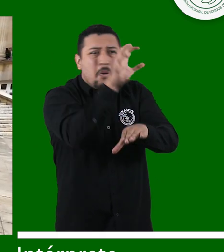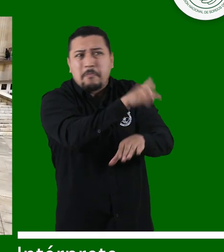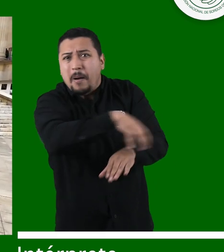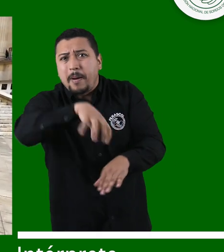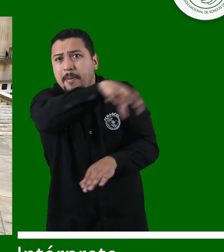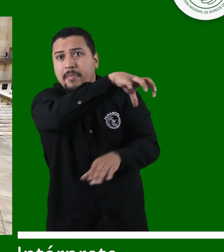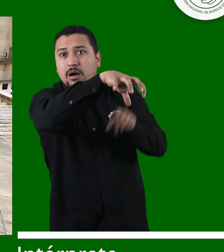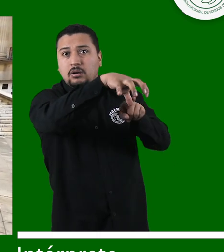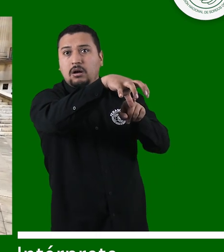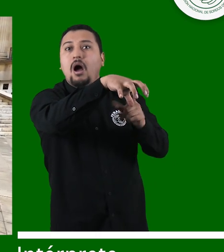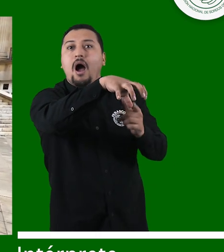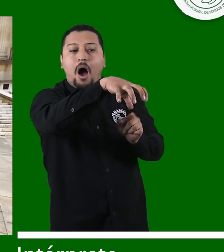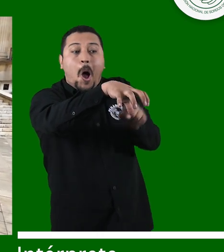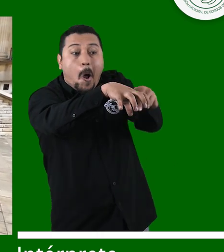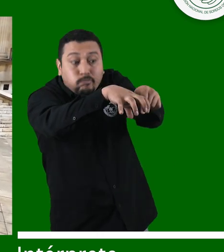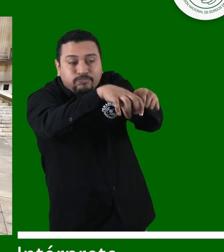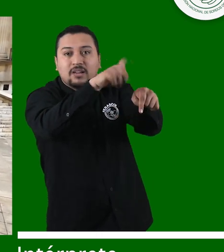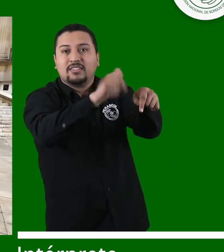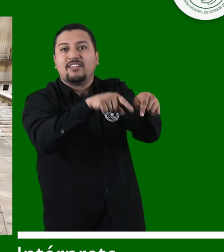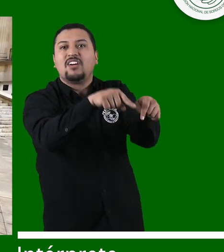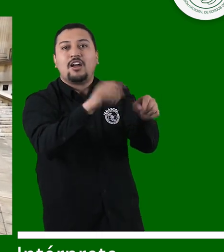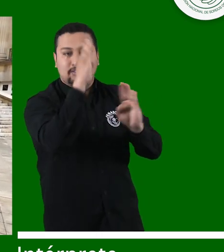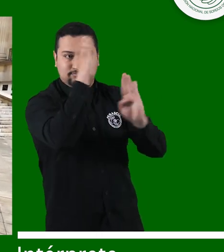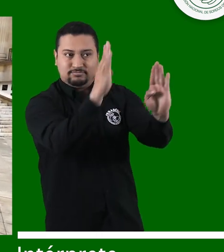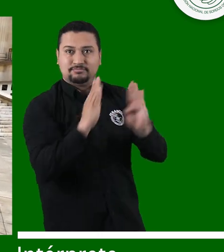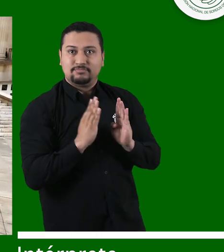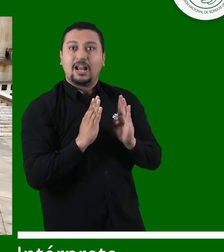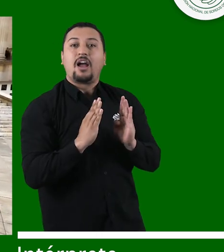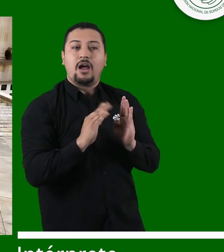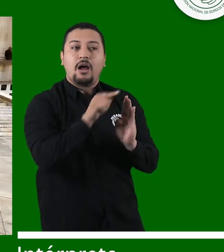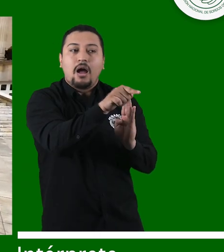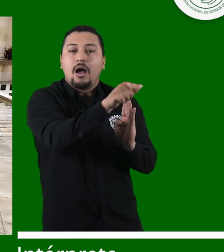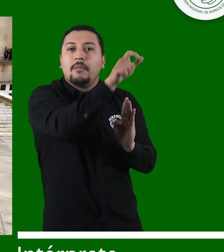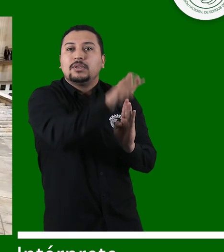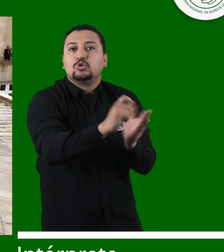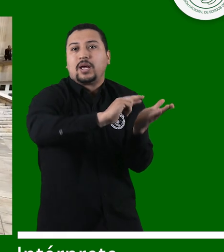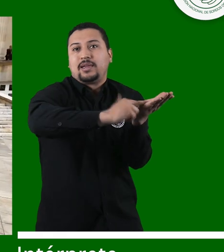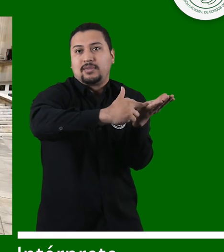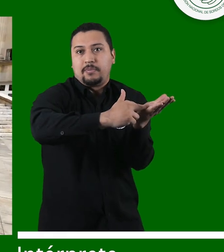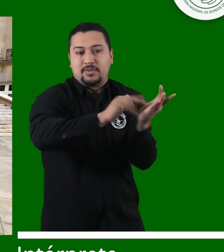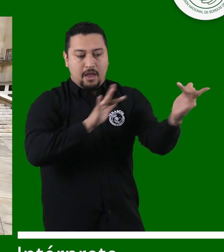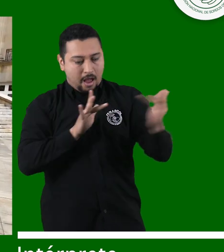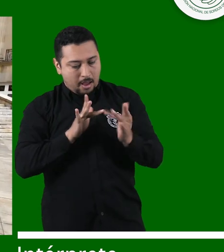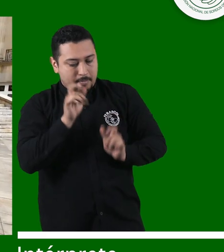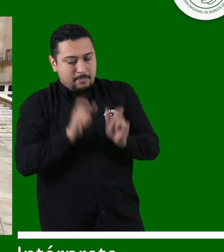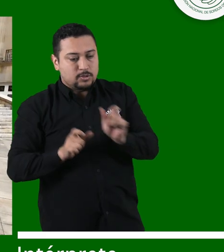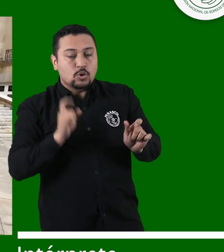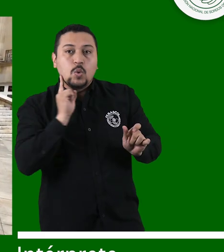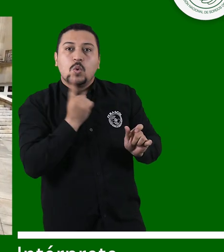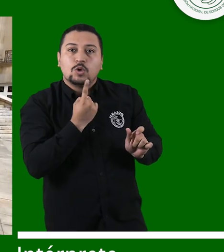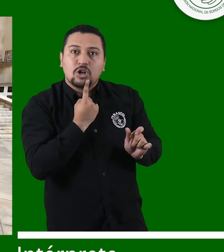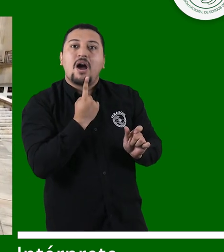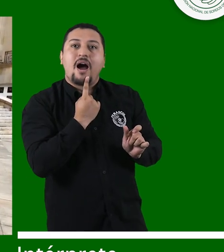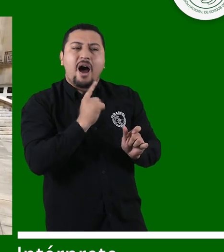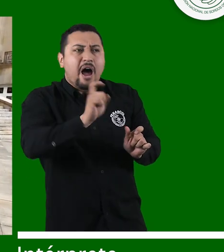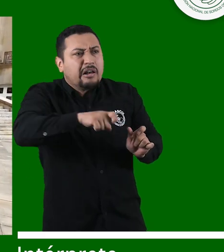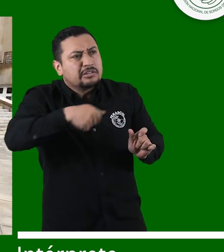funcionario dejará lo que está haciendo y viene y atiende a esa persona sorda, le interpreta su necesidad de comunicación con algún funcionario.